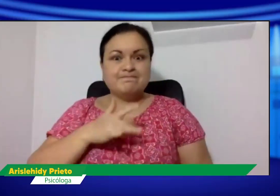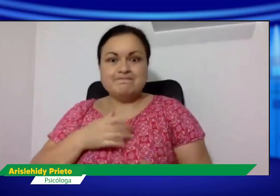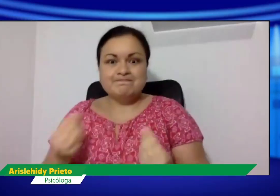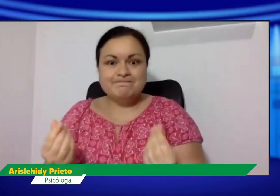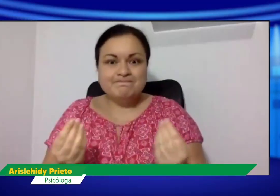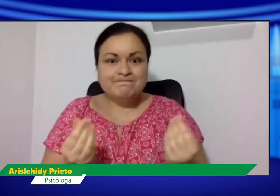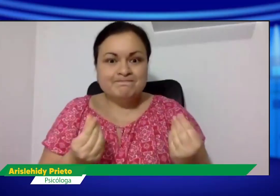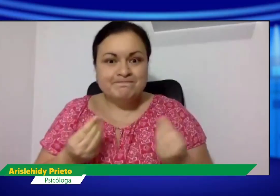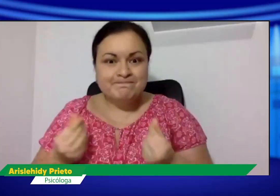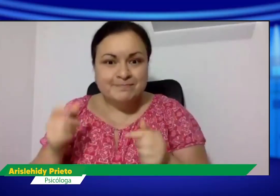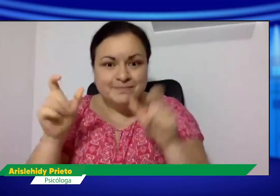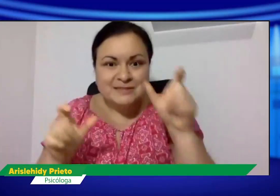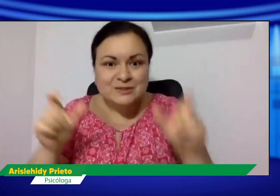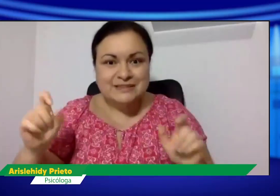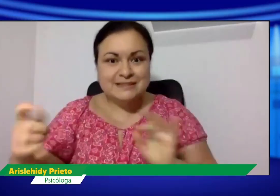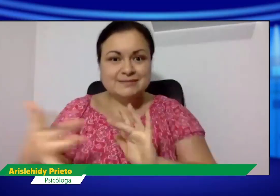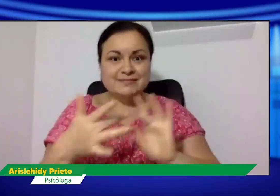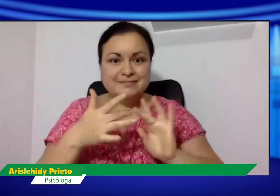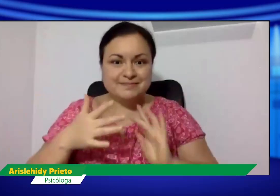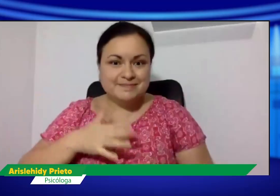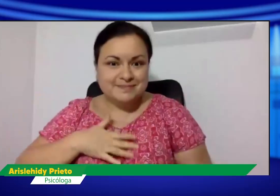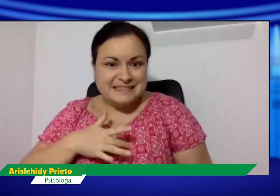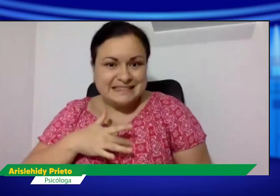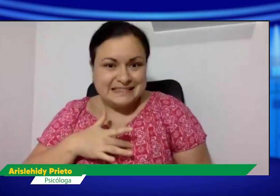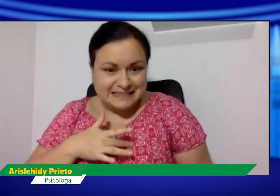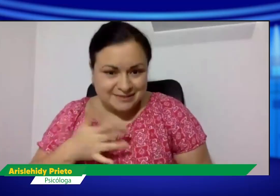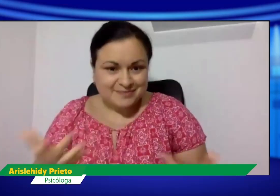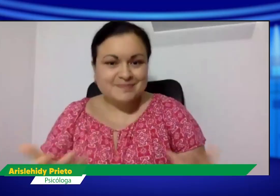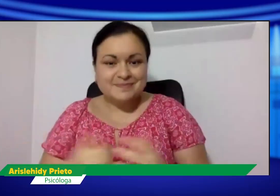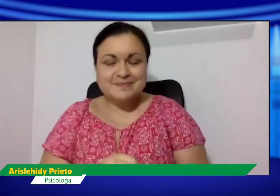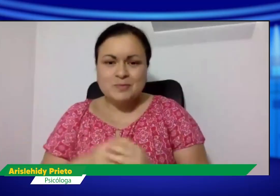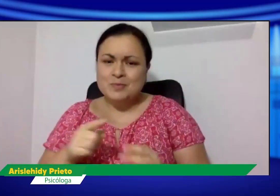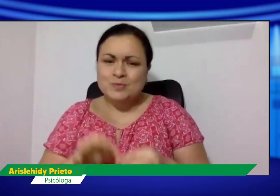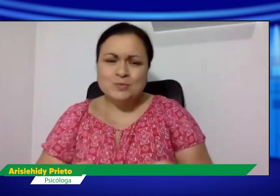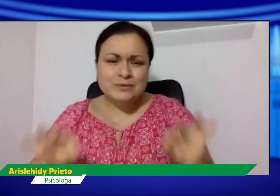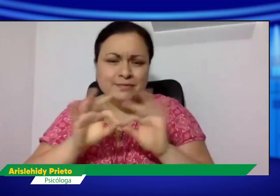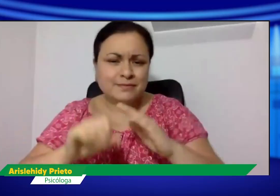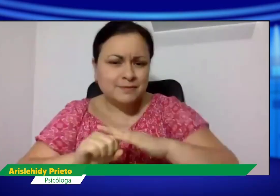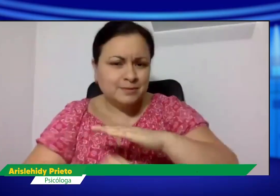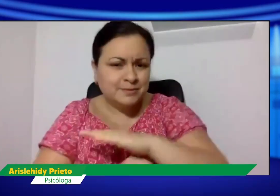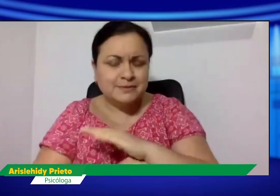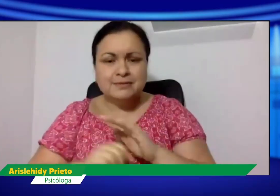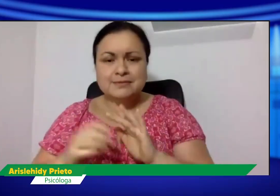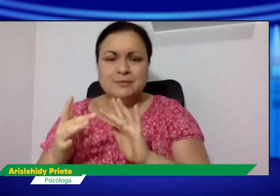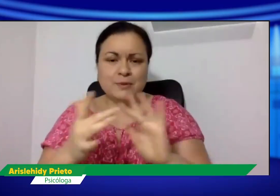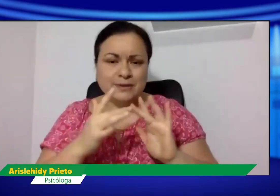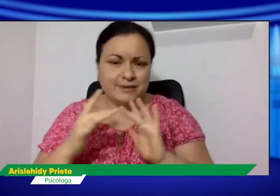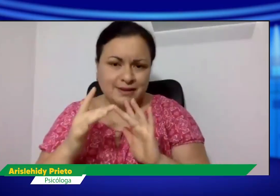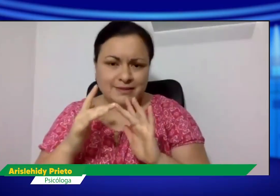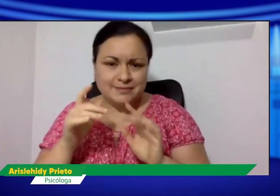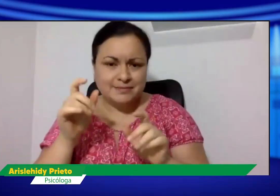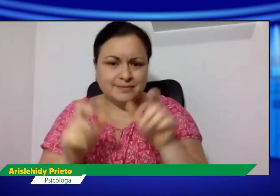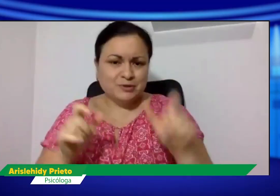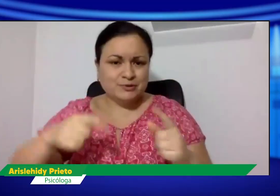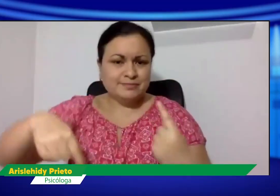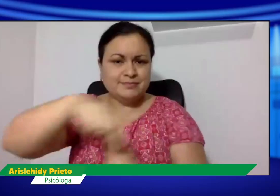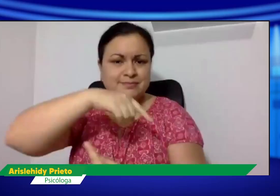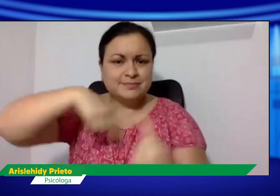cambia cómo se sienten, estar ahí, estar ahí sin el contacto con los otros. Entonces es importante, el